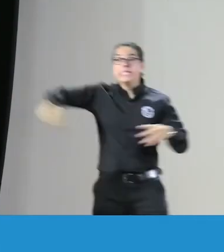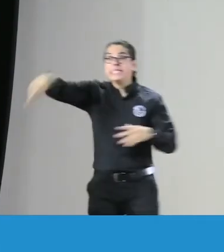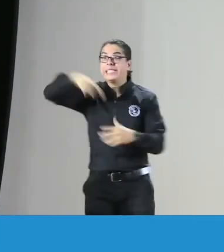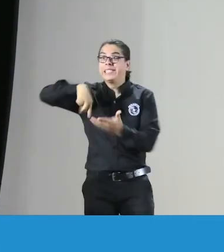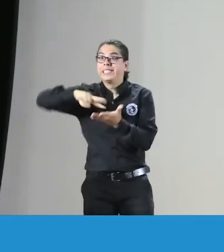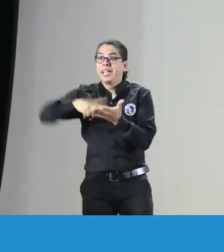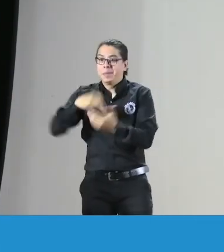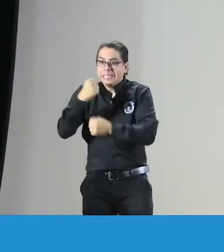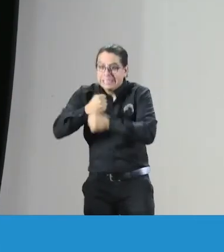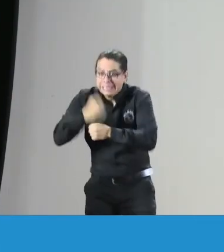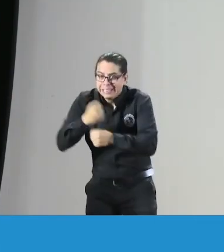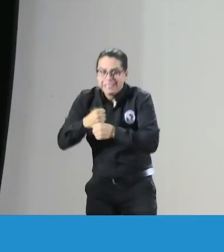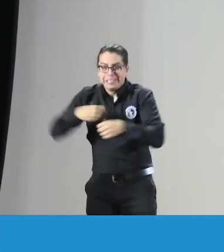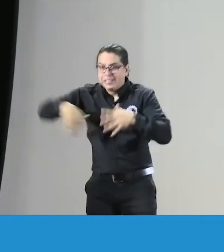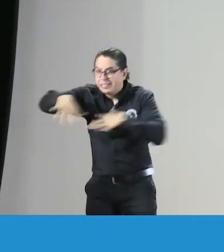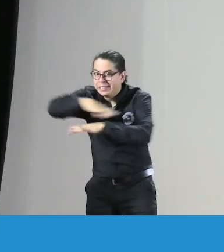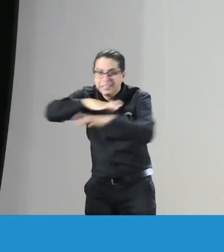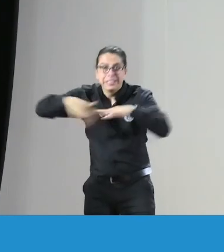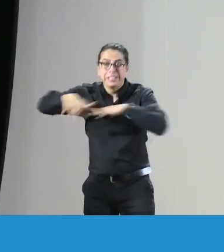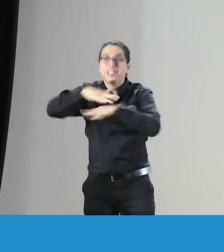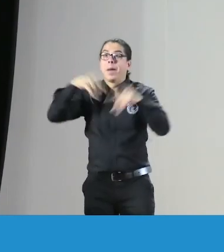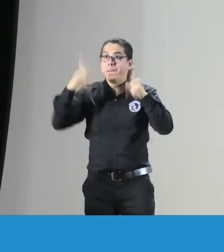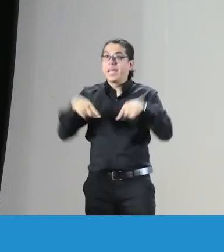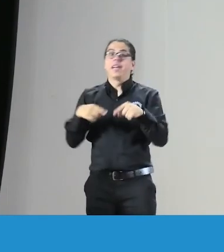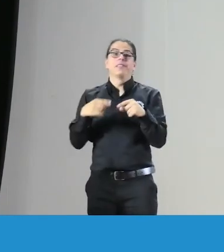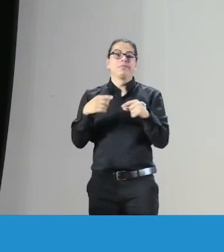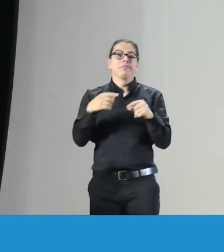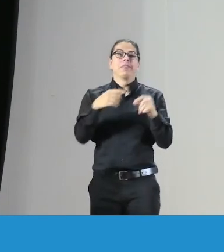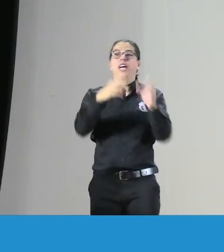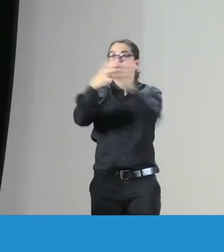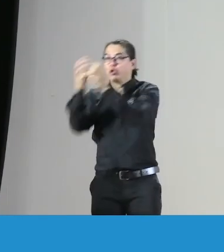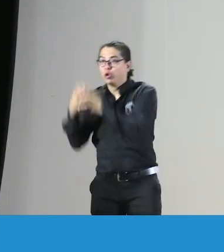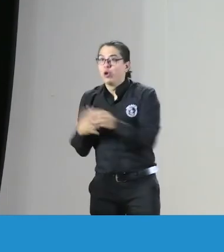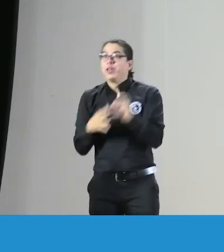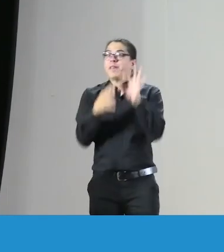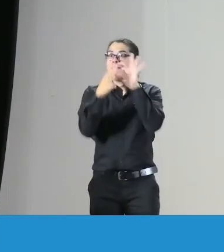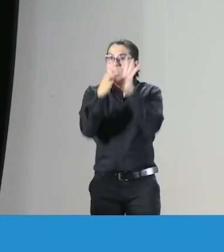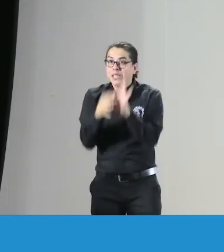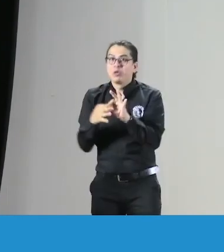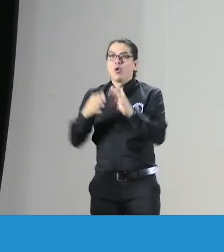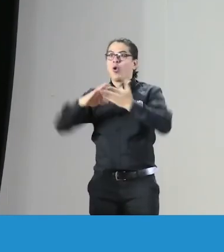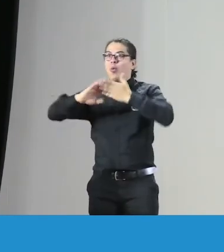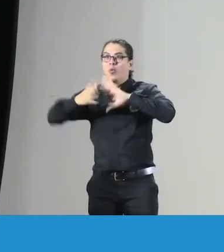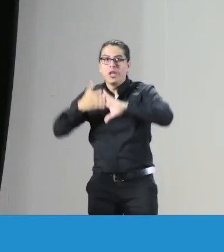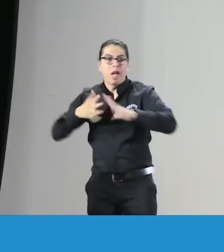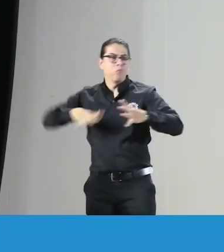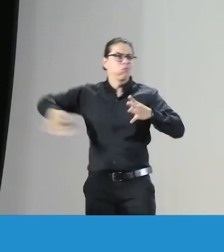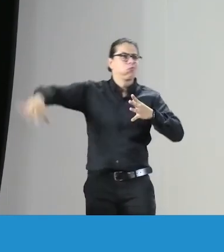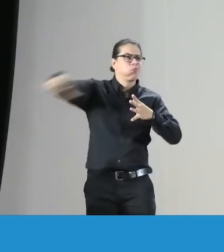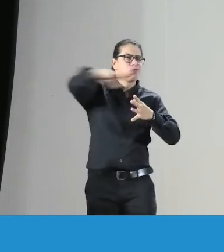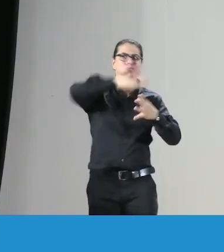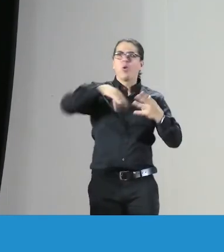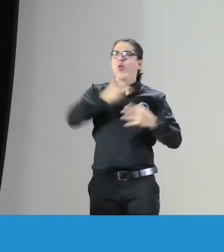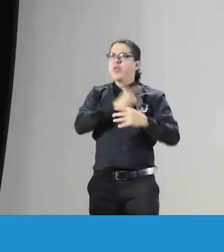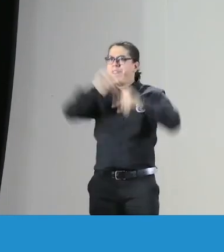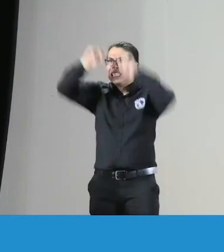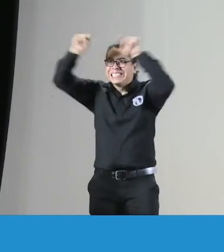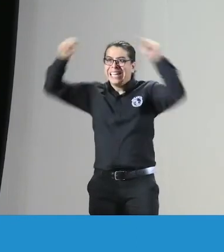pero los intérpretes vienen trabajando en diferentes ámbitos en las asociaciones en FNASCOR con la